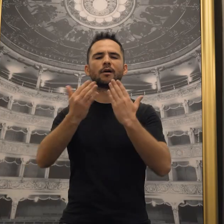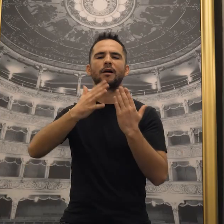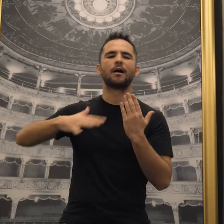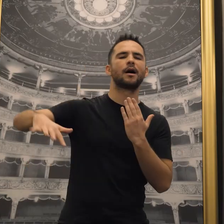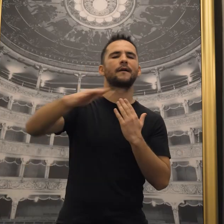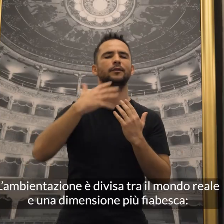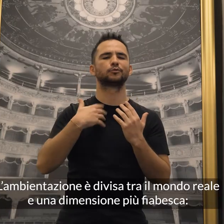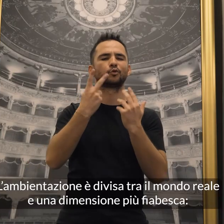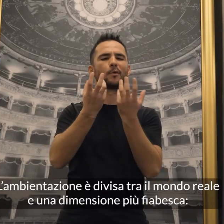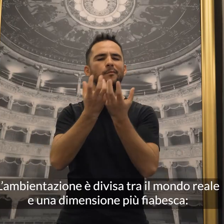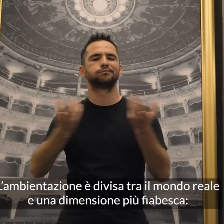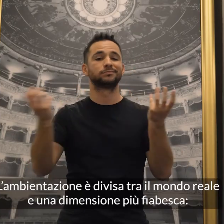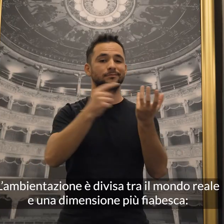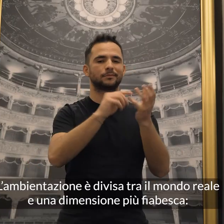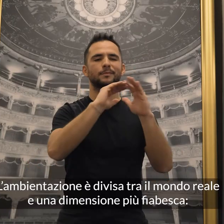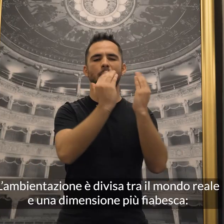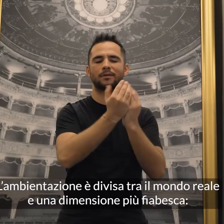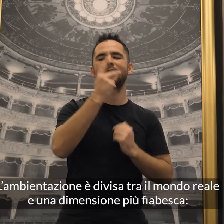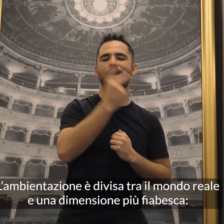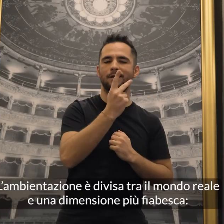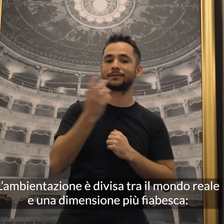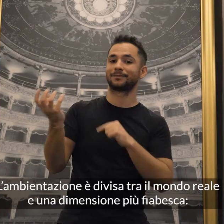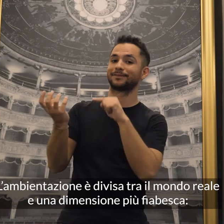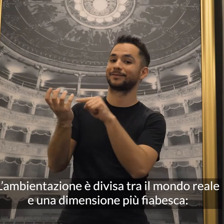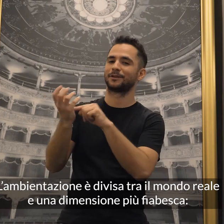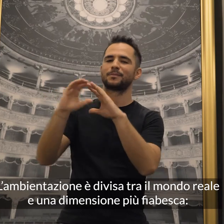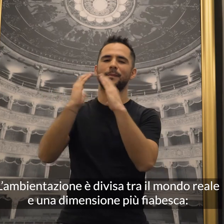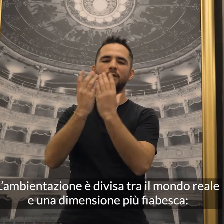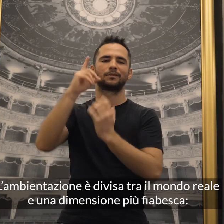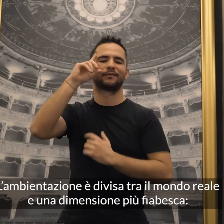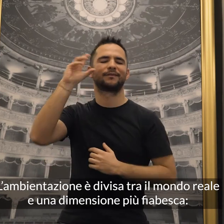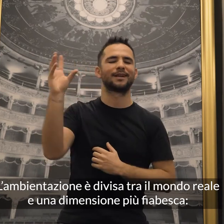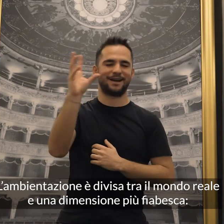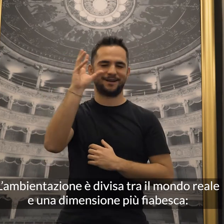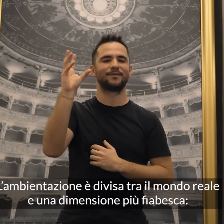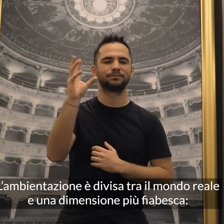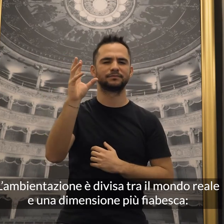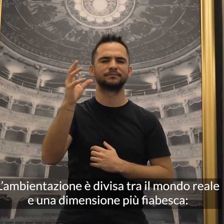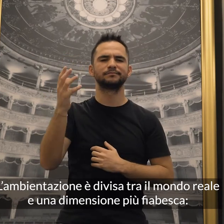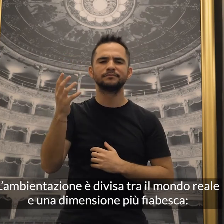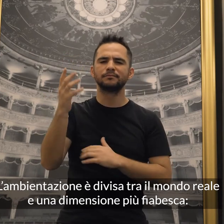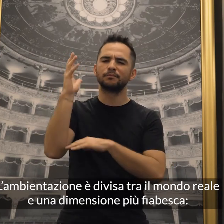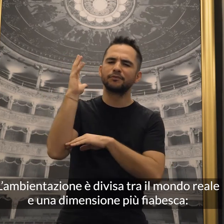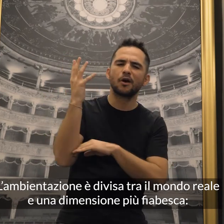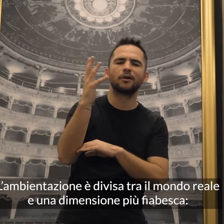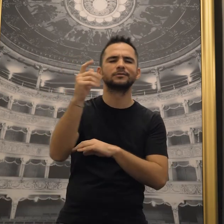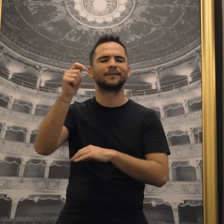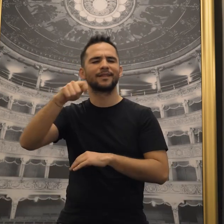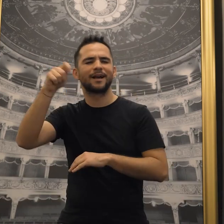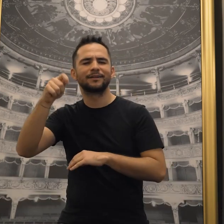L'ambientazione è divisa tra il mondo reale e una dimensione più fiabesca. Si